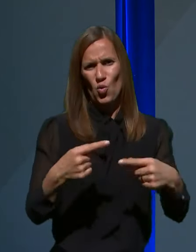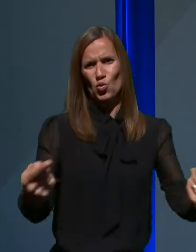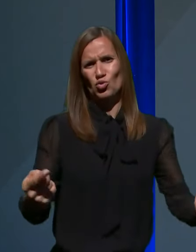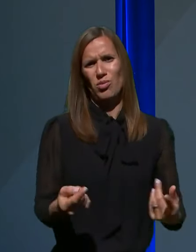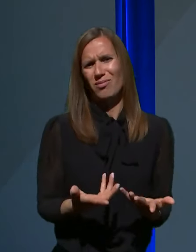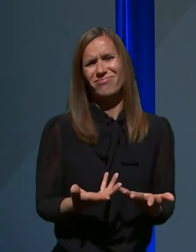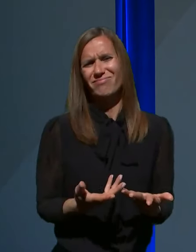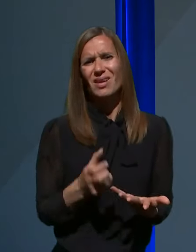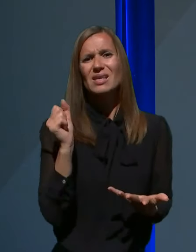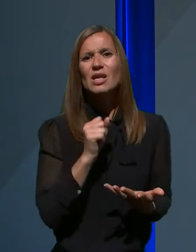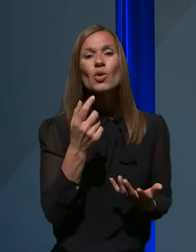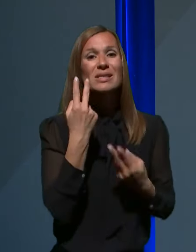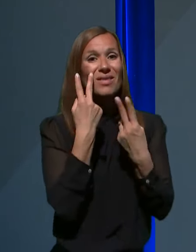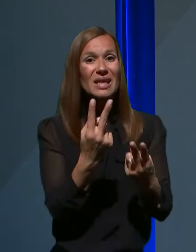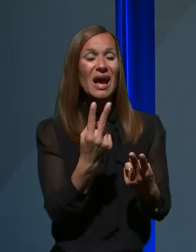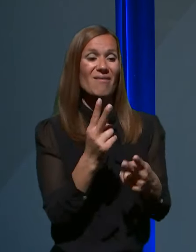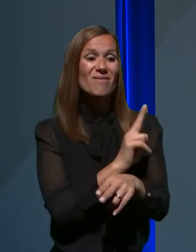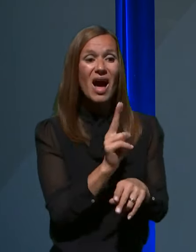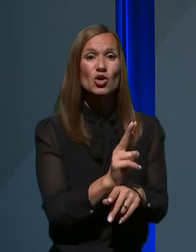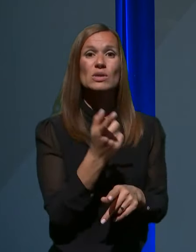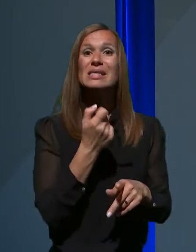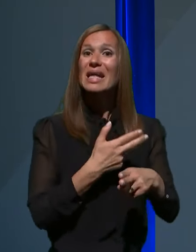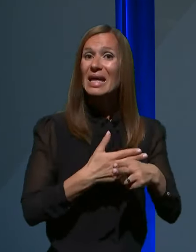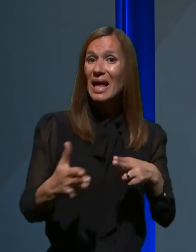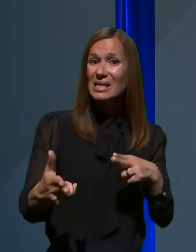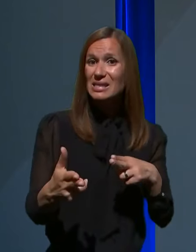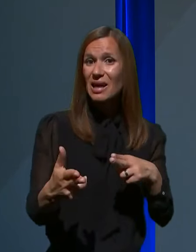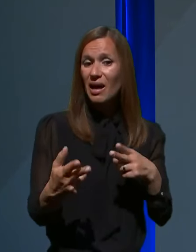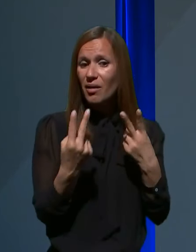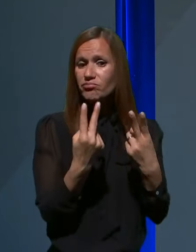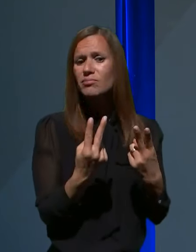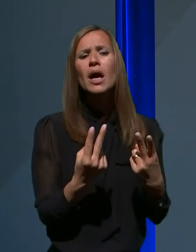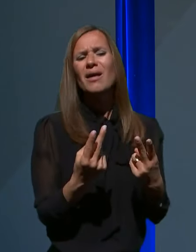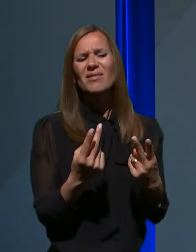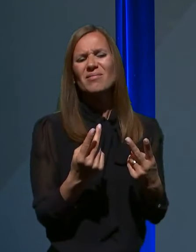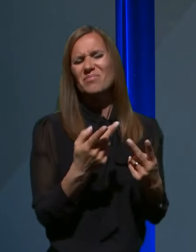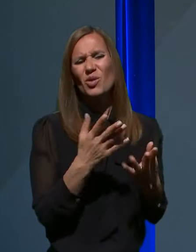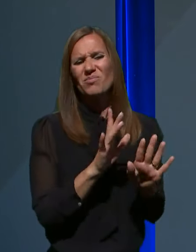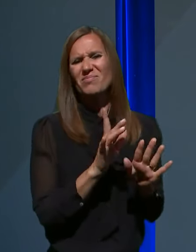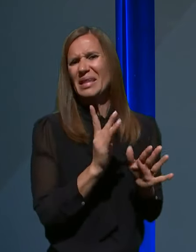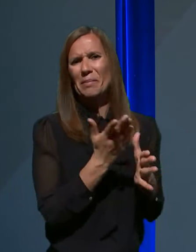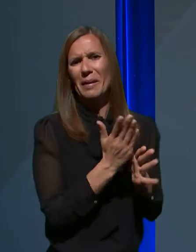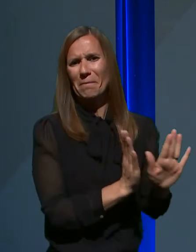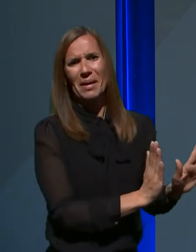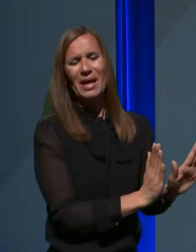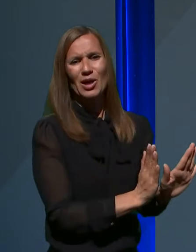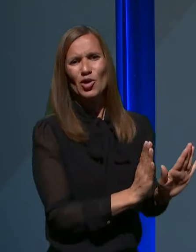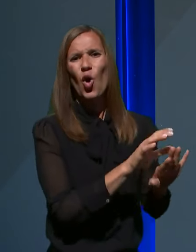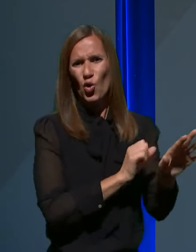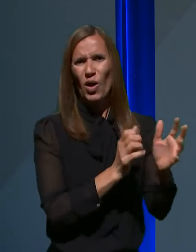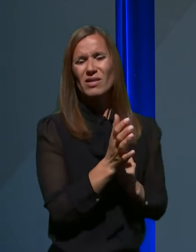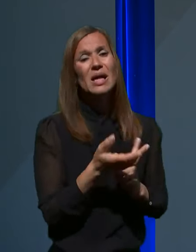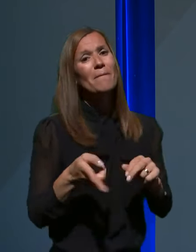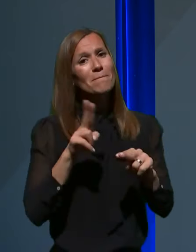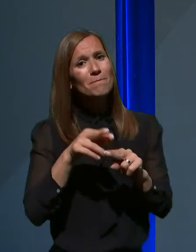vidika varnosti, z higijenskega stališča, je bistveno bolj primerno, se pravi, naprimer, ob vstopu v trgovino